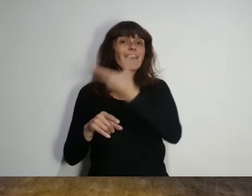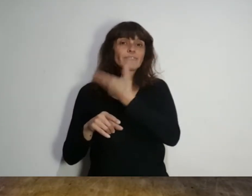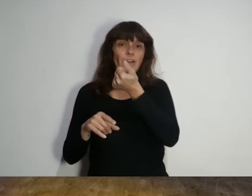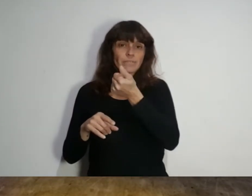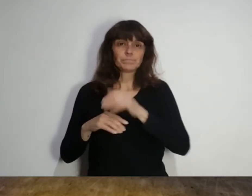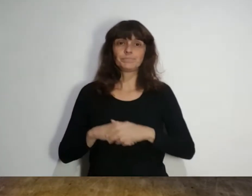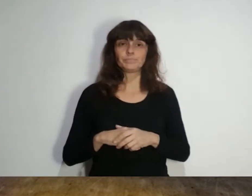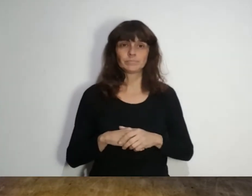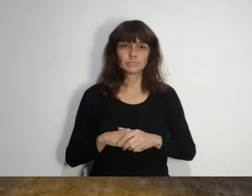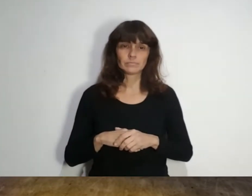variante Alpha.